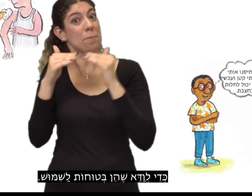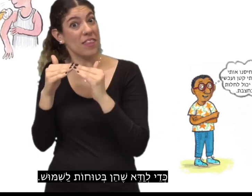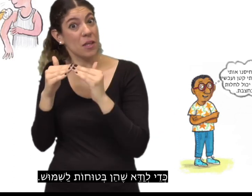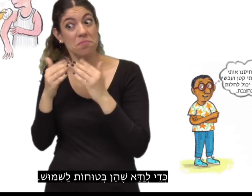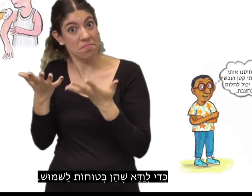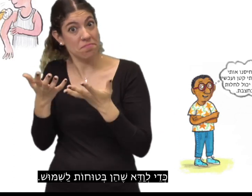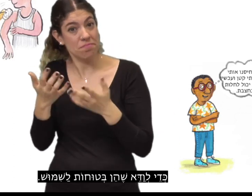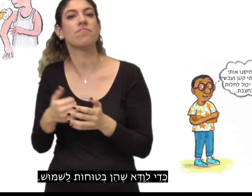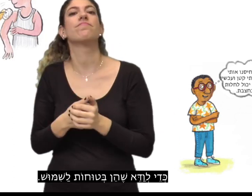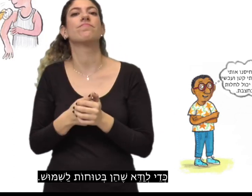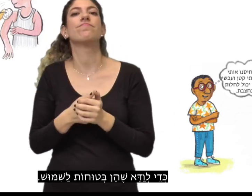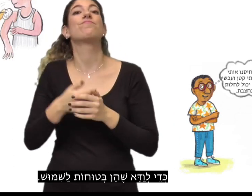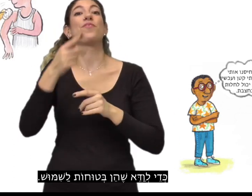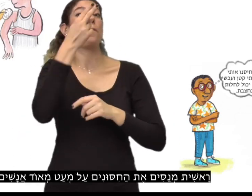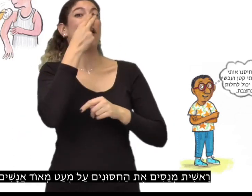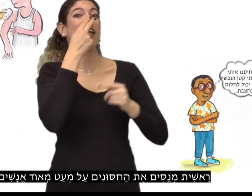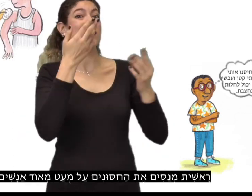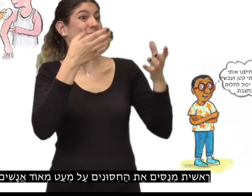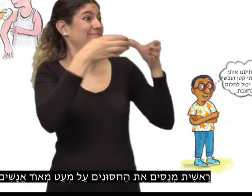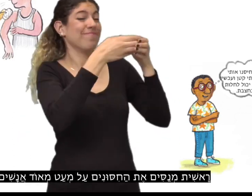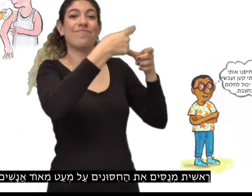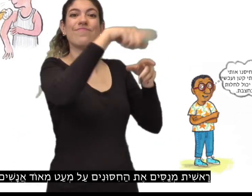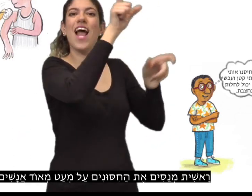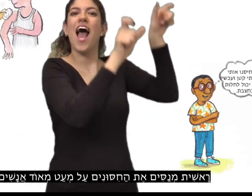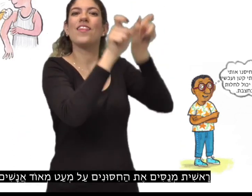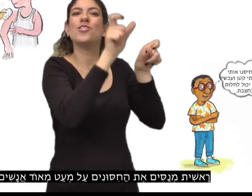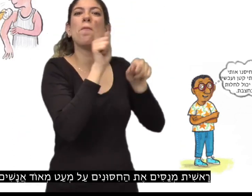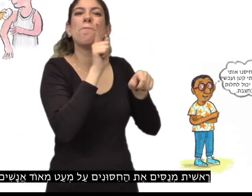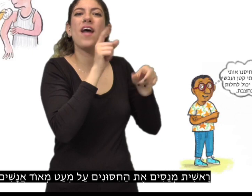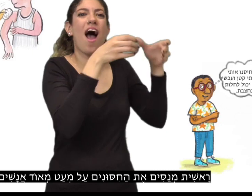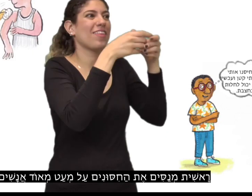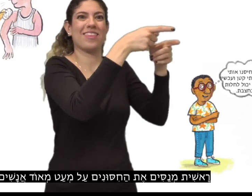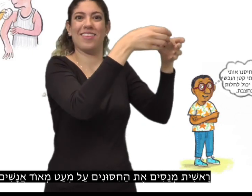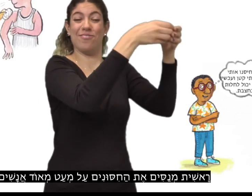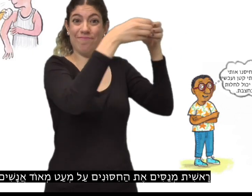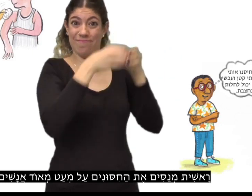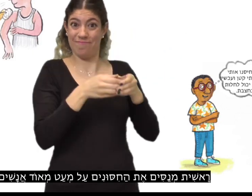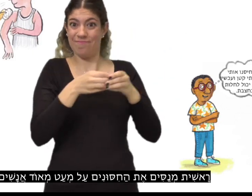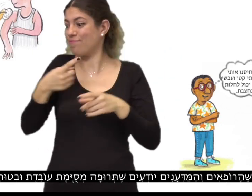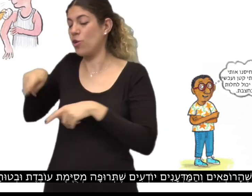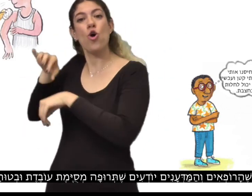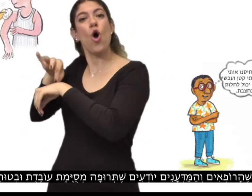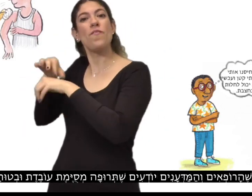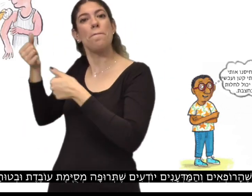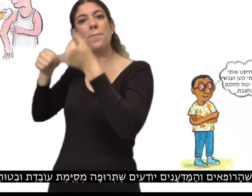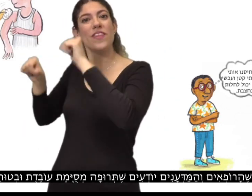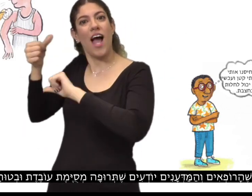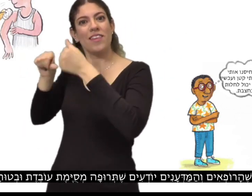לוודא שהן בטוחות לשימוש. ראשית, מנסים את החיסונים על מעט מאוד אנשים. כשהרופאים והמדענים